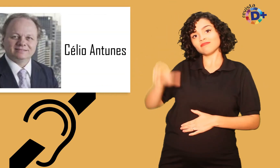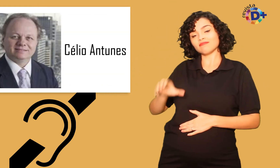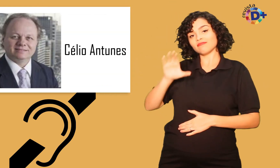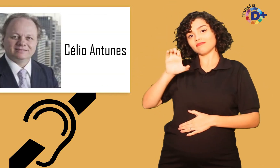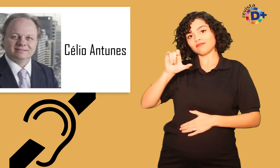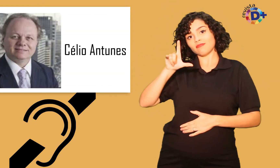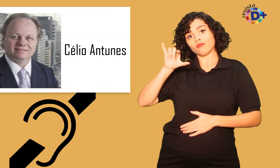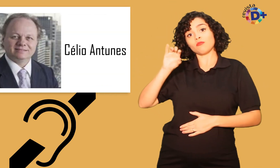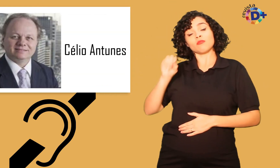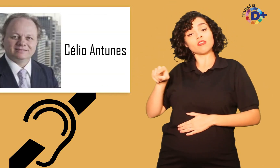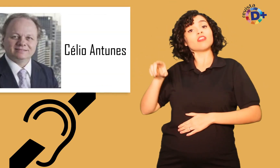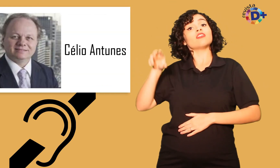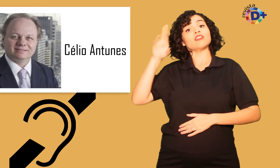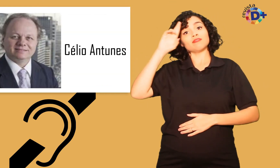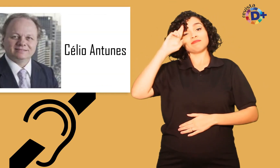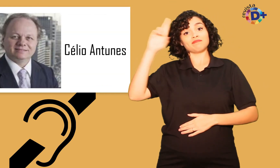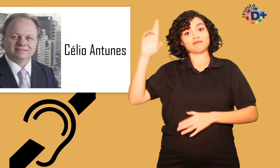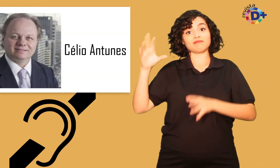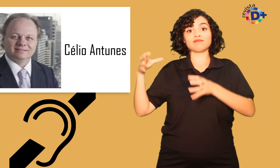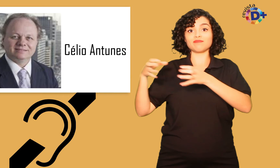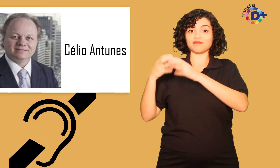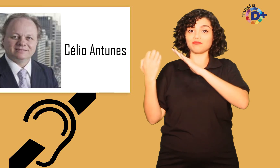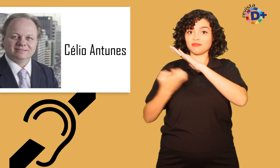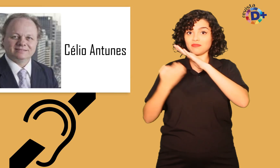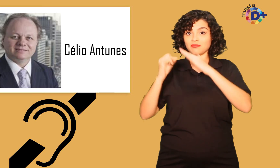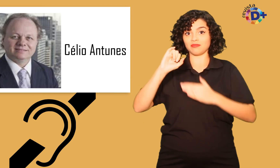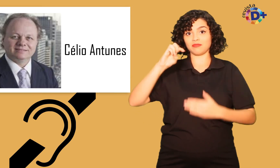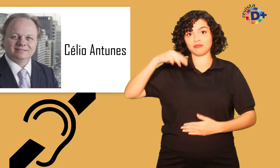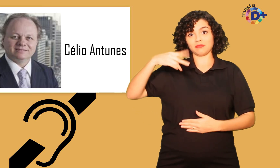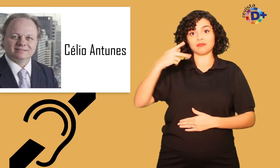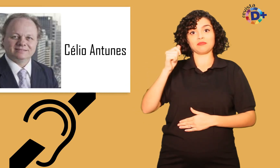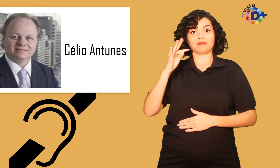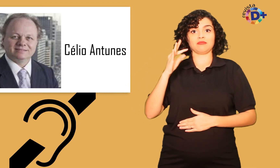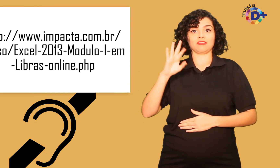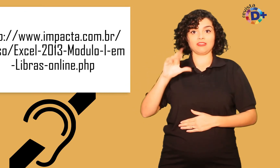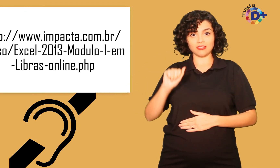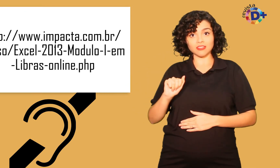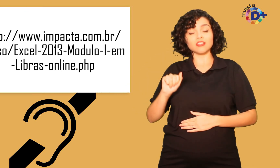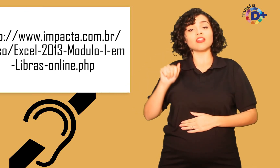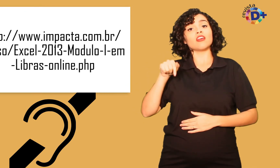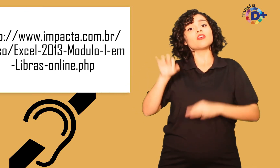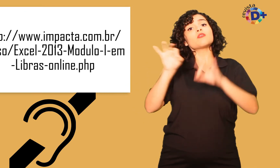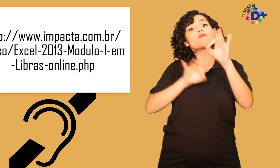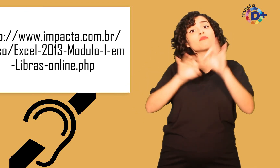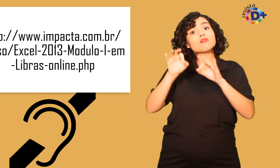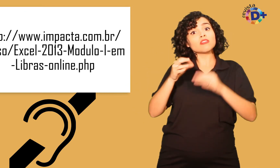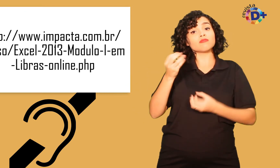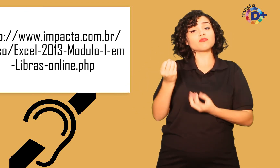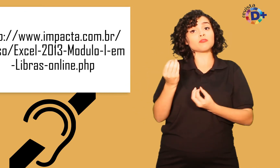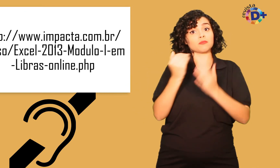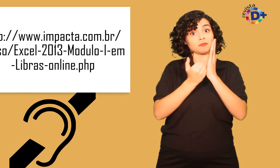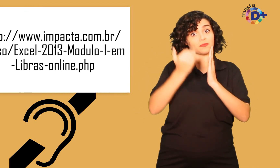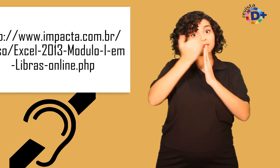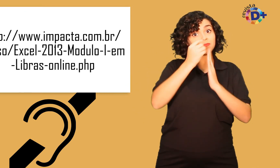presidente do grupo educacional Impacta Tecnologia. Para saber mais sobre o programa, acesse